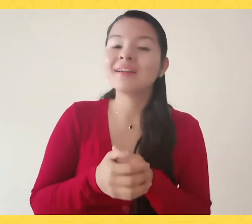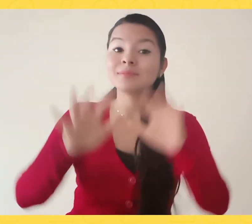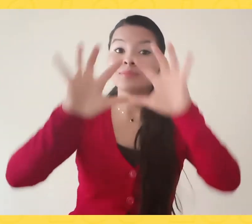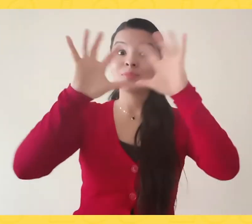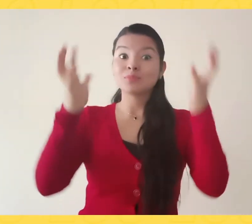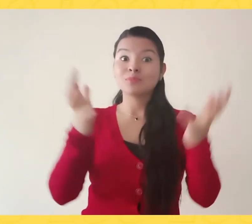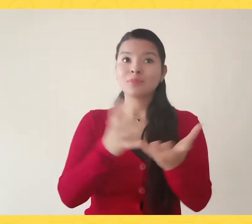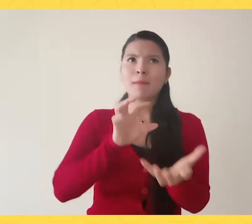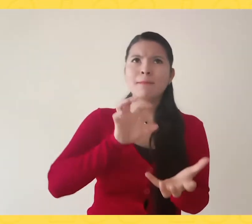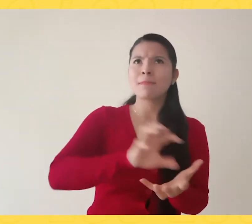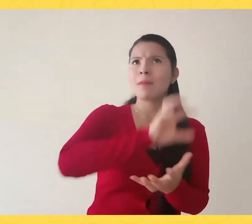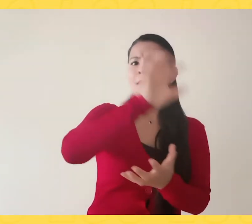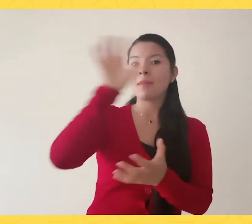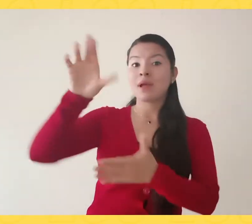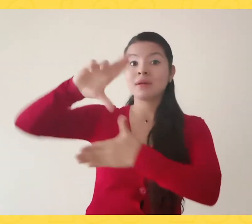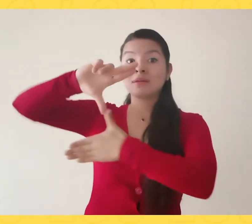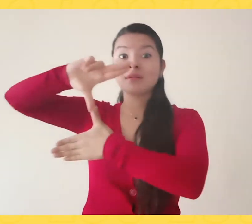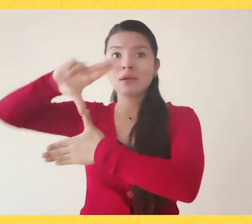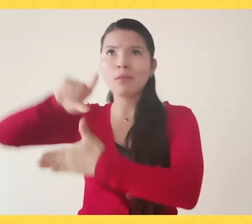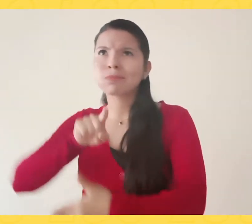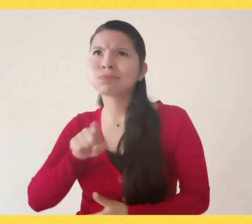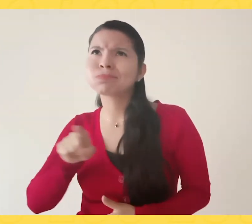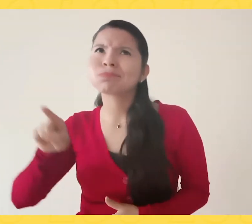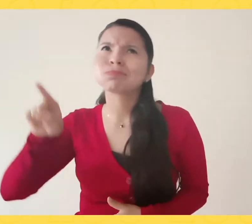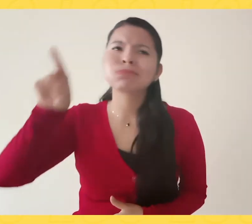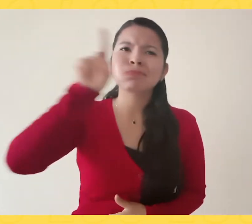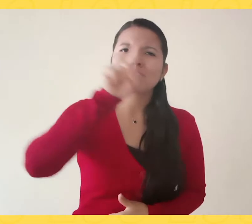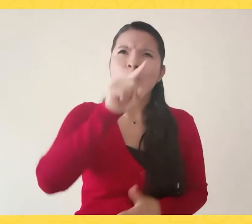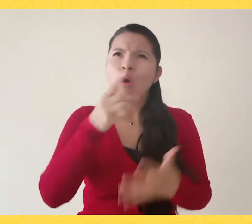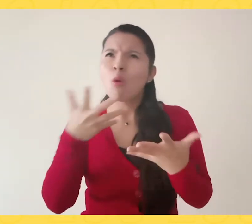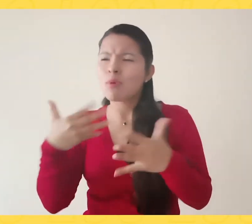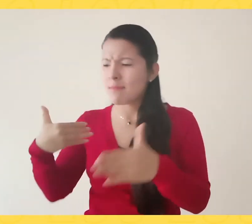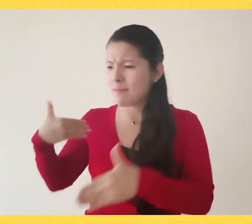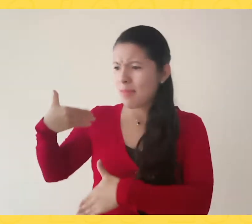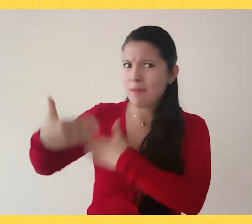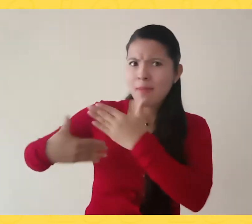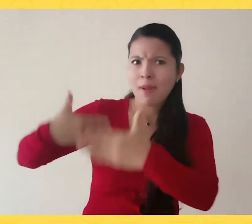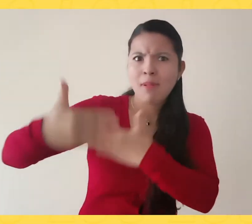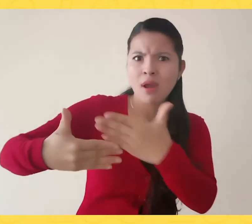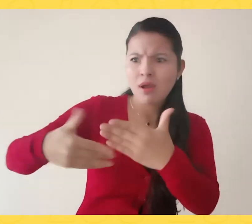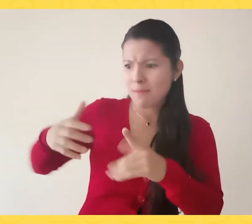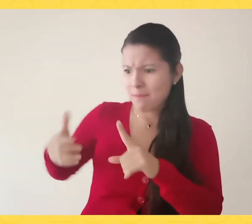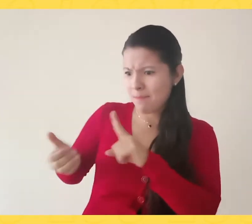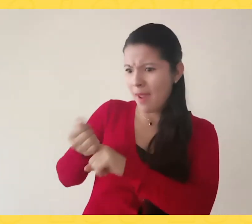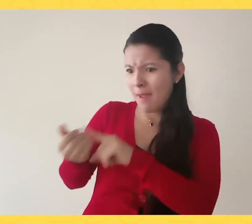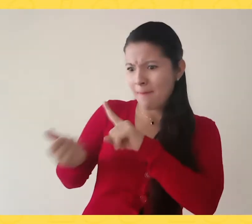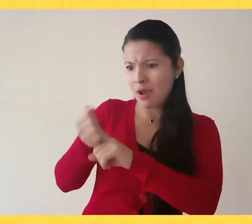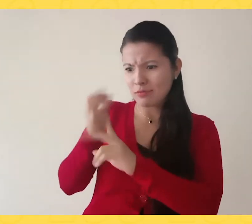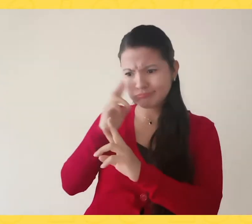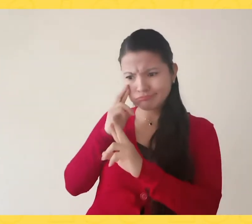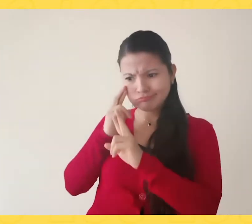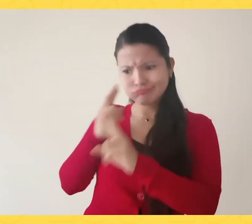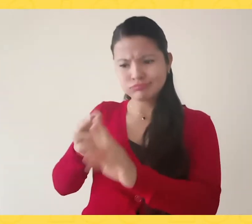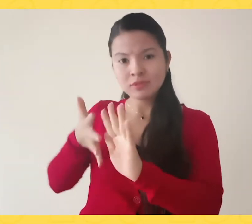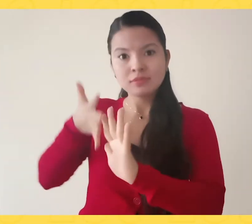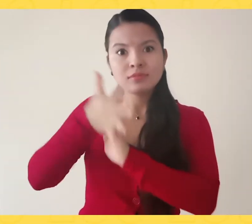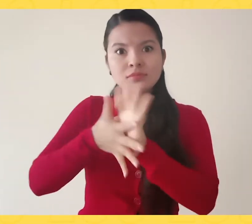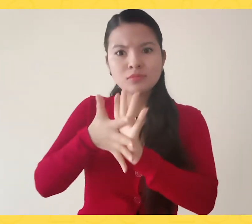En Colombia, en el mundo y en Latinoamérica, cómo ha sido el proceso del reconocimiento de la lengua de